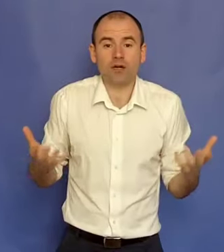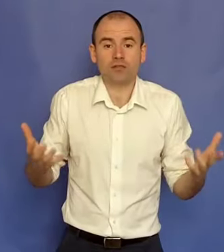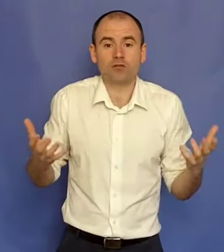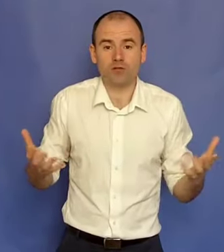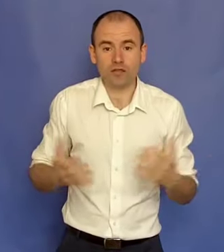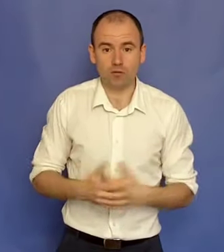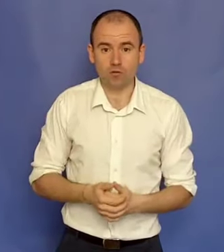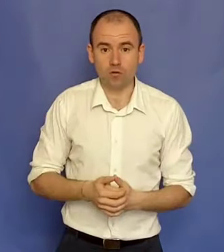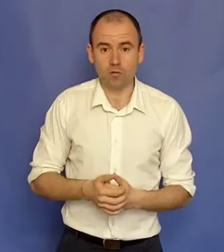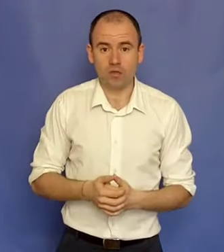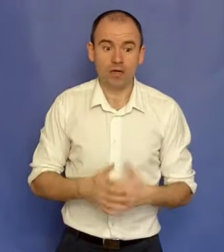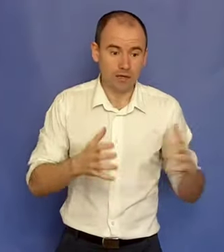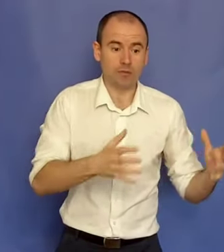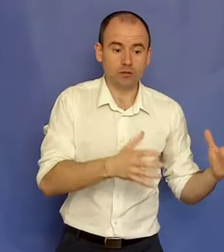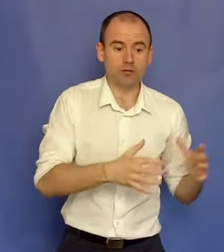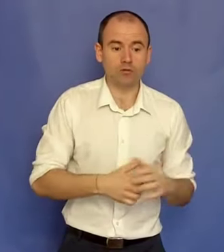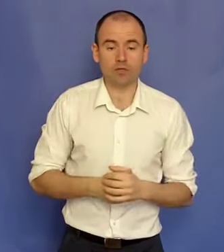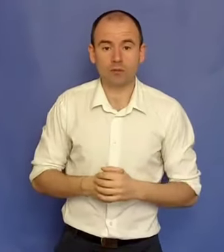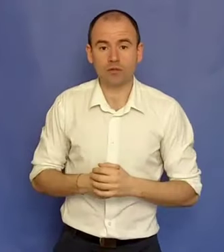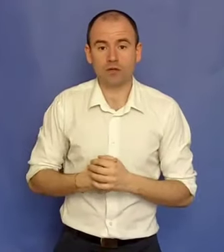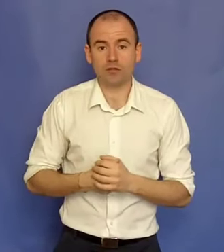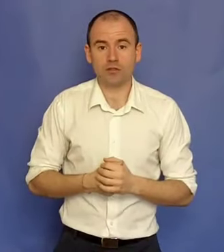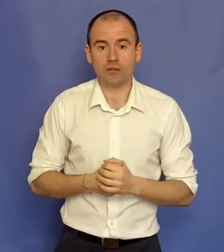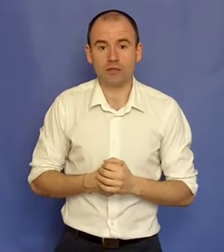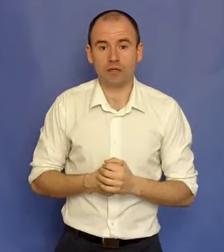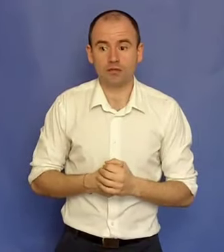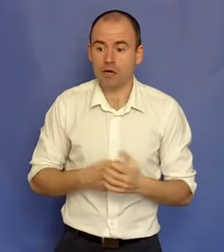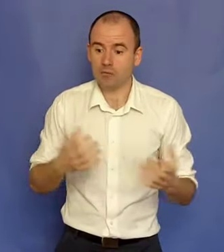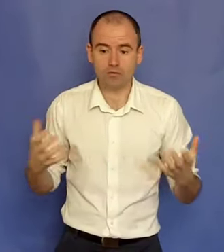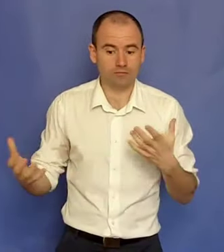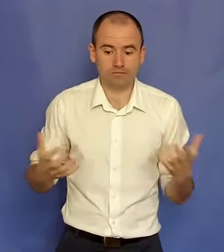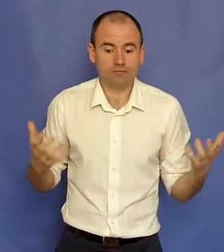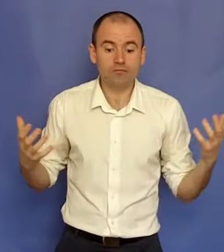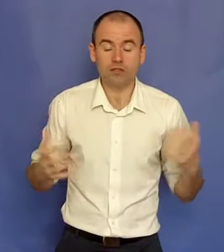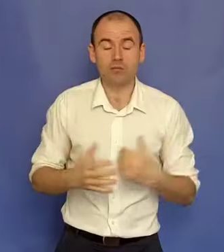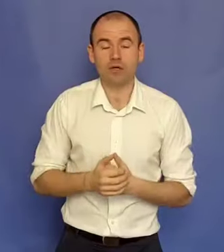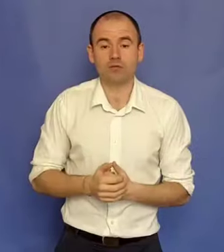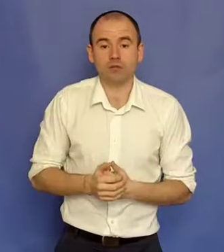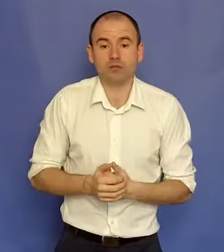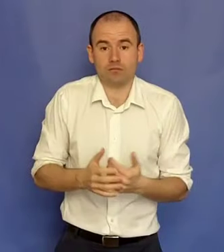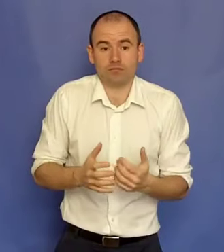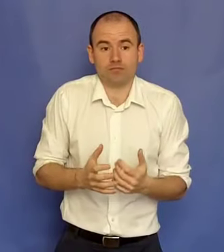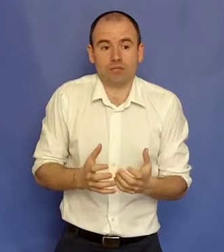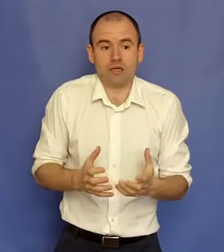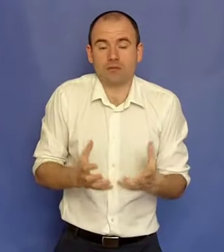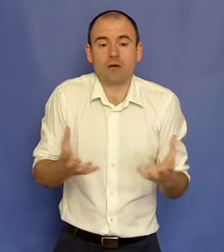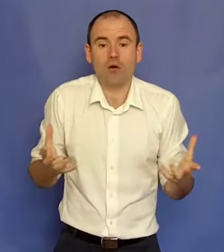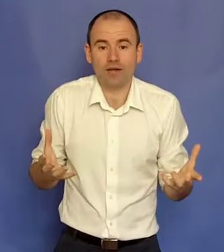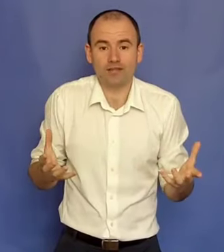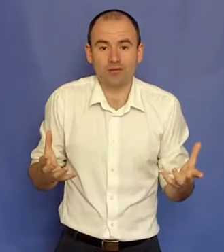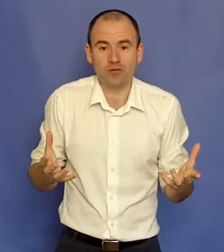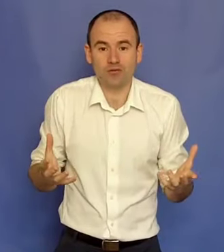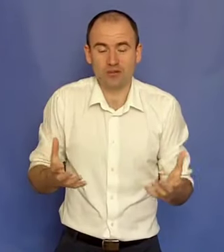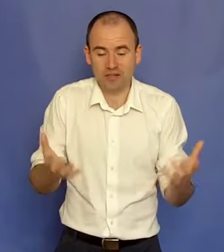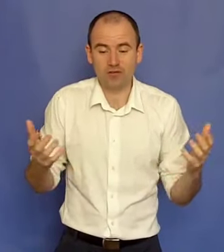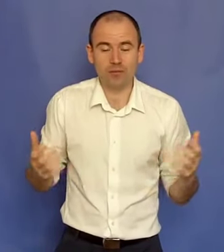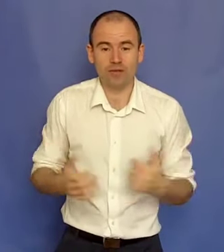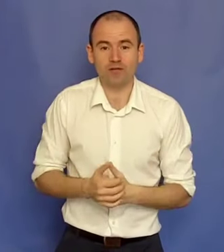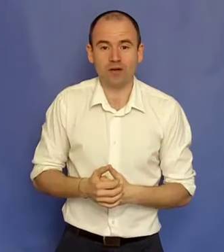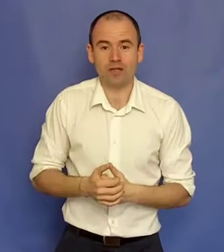o relație de o viață cu un om care mă ajută într-un aspect al afacerii mele. Și amândoi facem bani făcând suntem ca o haită de lup, nu că de aia vorbim de alfă.